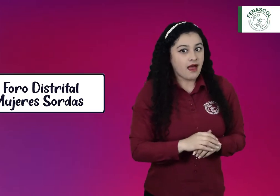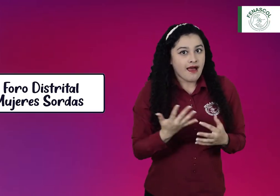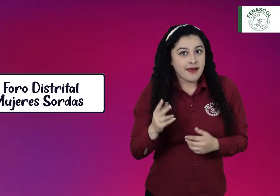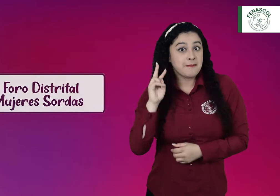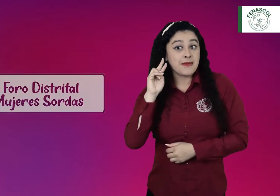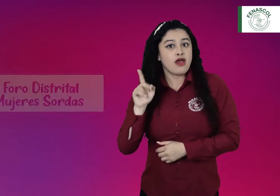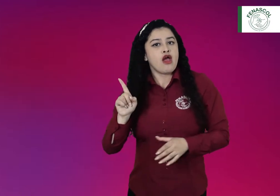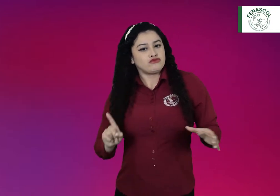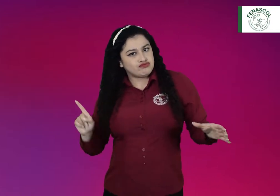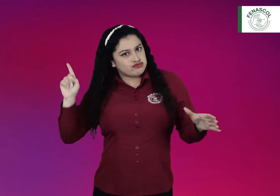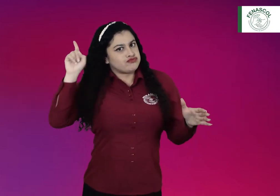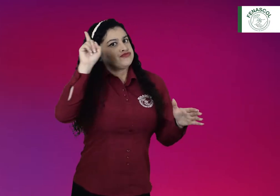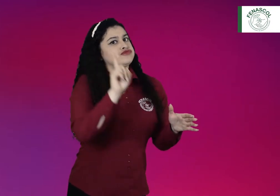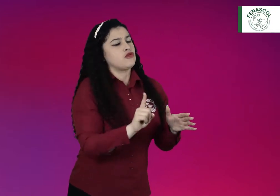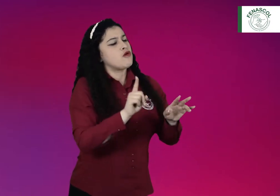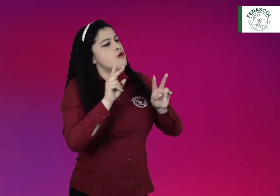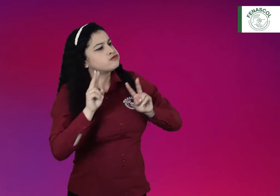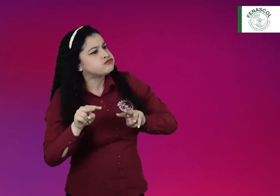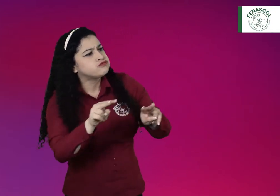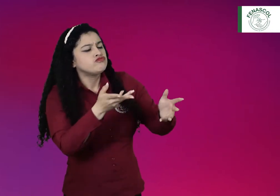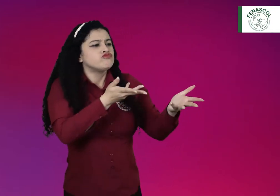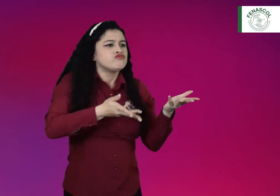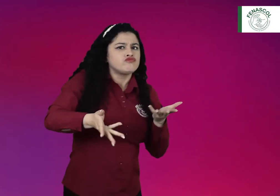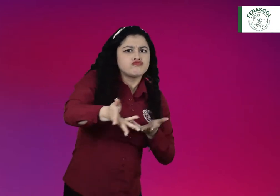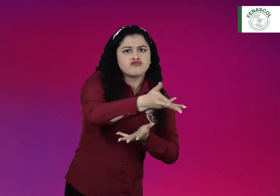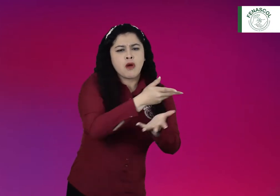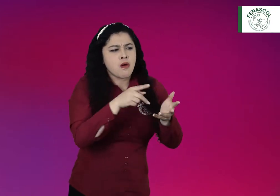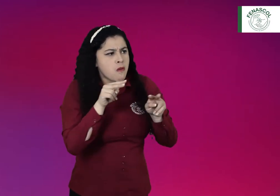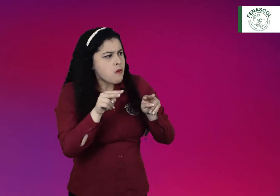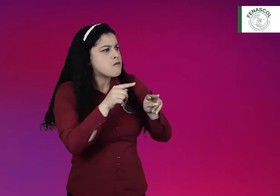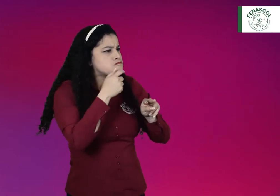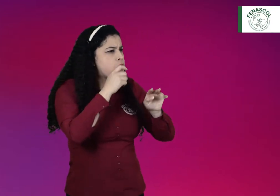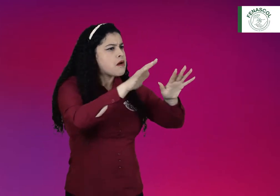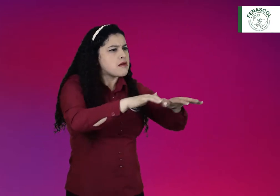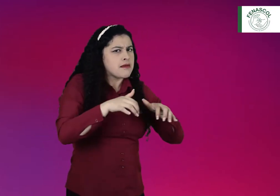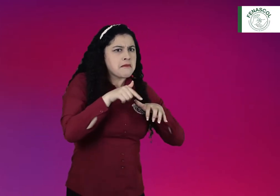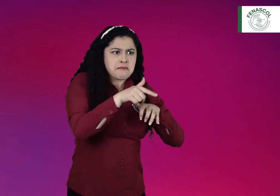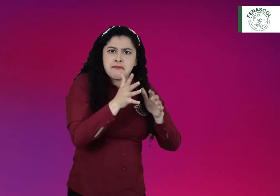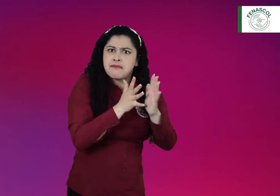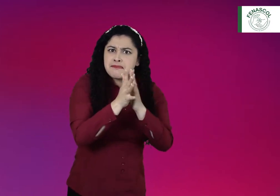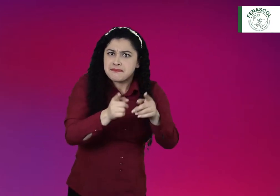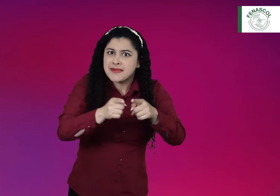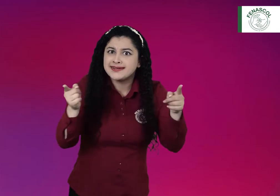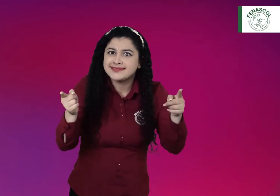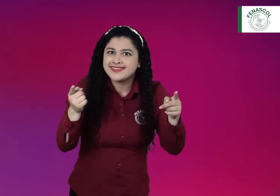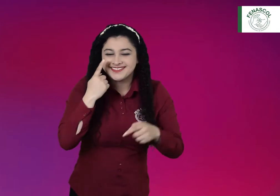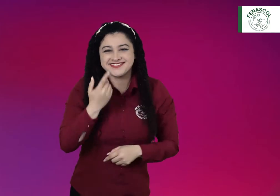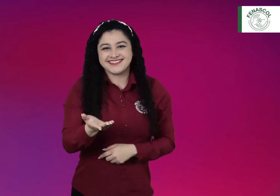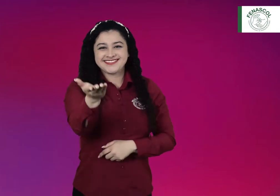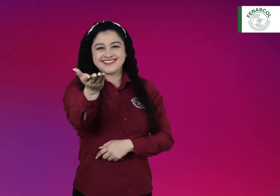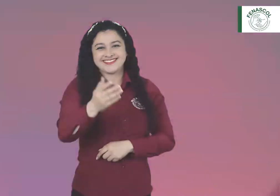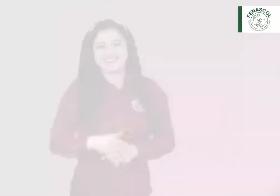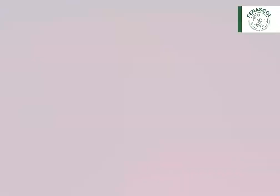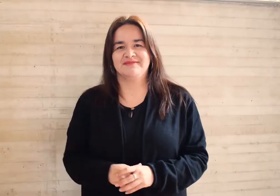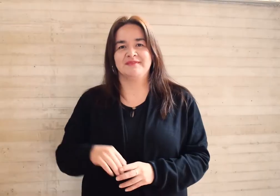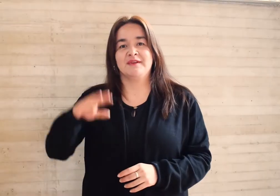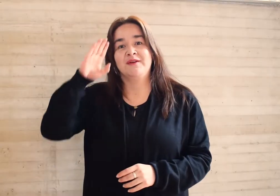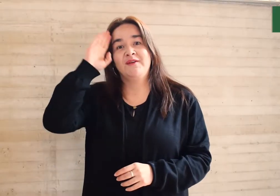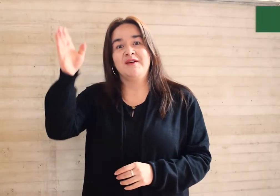Allí María Cristina pudo visualizar la socialización de diferentes temáticas. ¡Veamos! Hola,